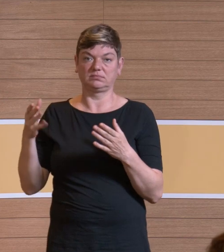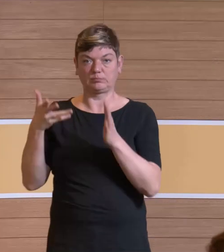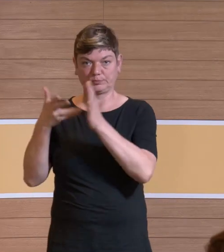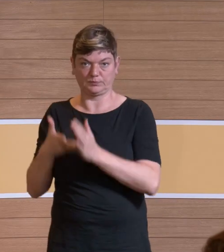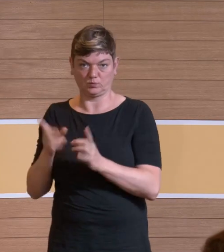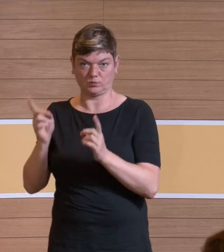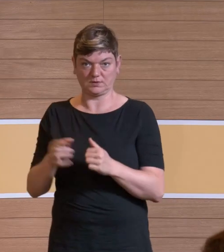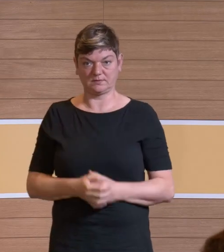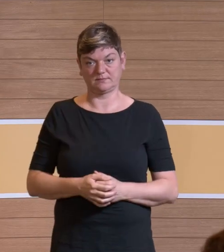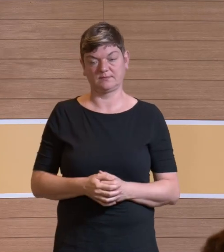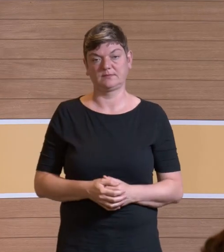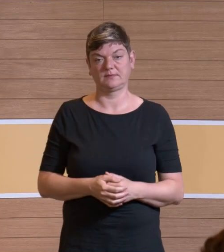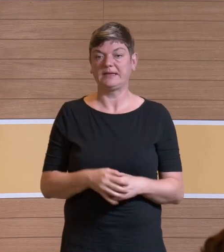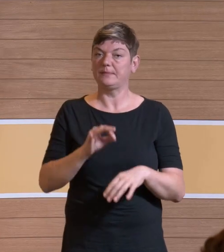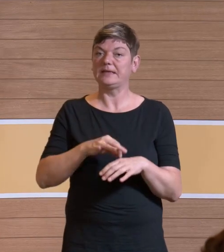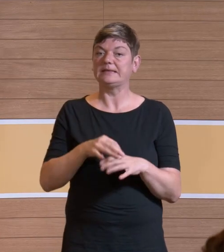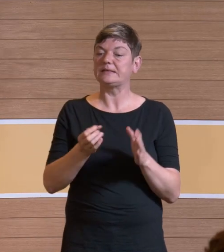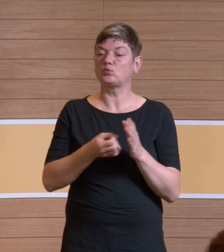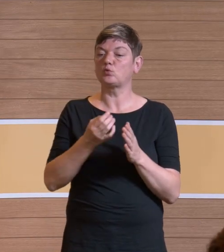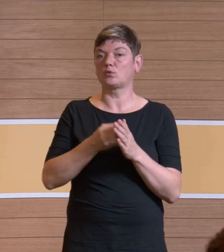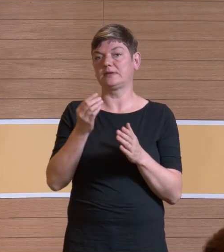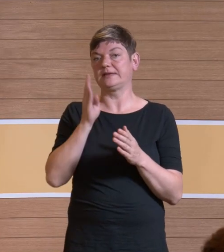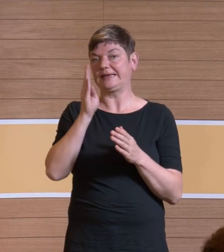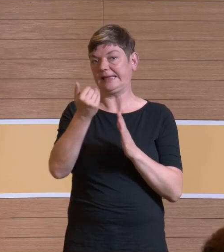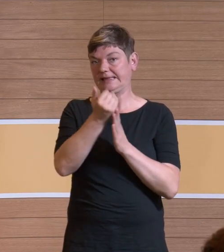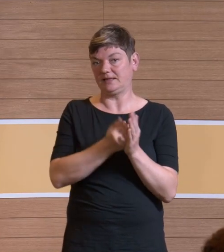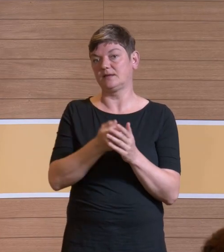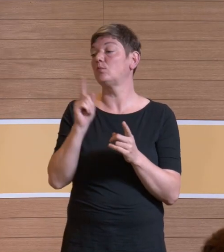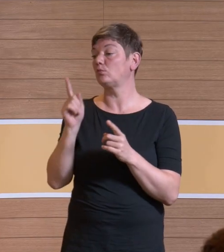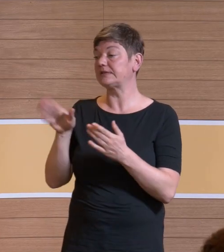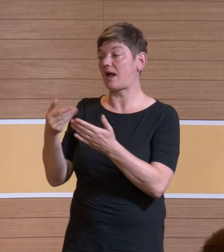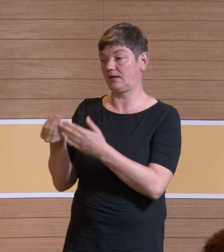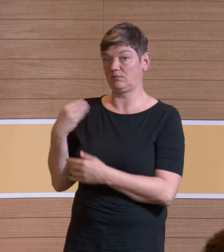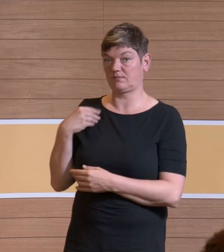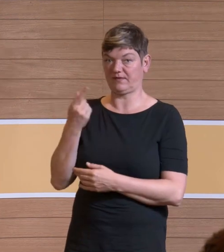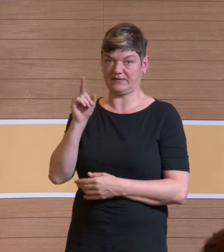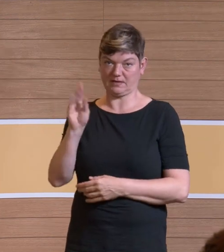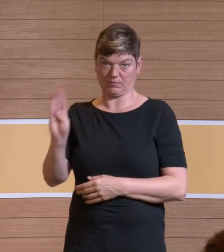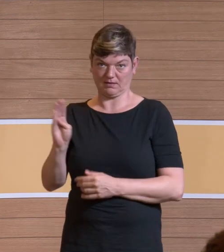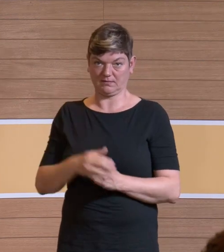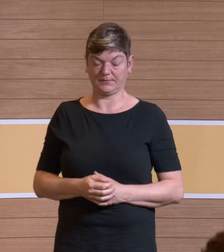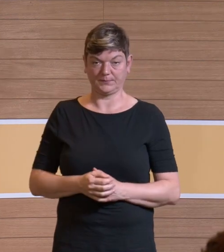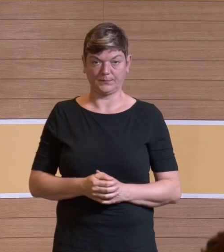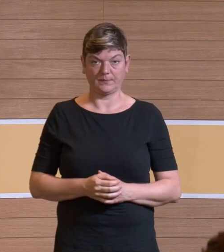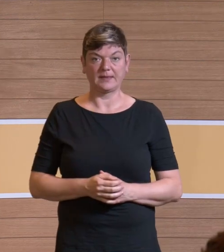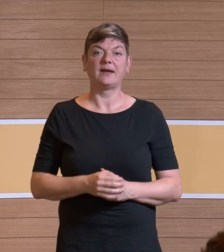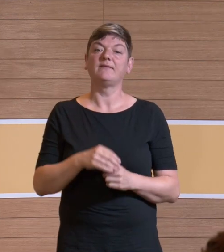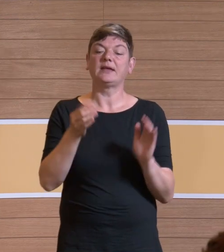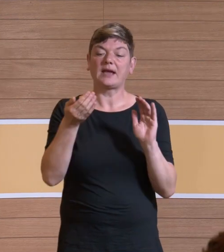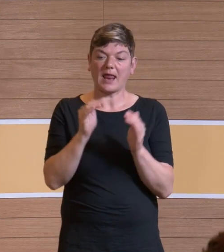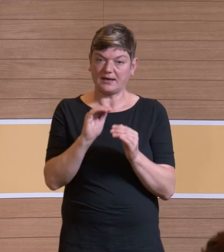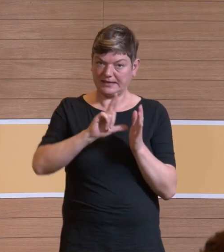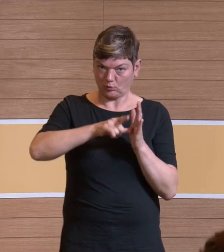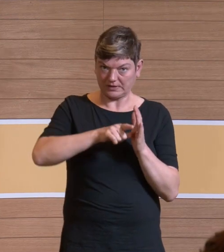gemäß Maschinenrichtlinien, Medizinprodukte, Richtlinien müssen die das nicht genauer angeben, aber ich würde darauf drängen. Geräte mit kleiner Geometrie haben